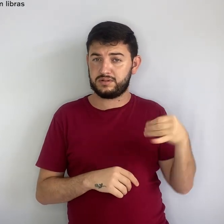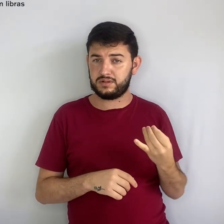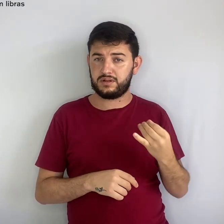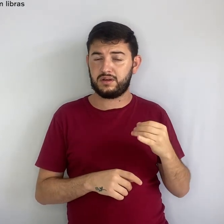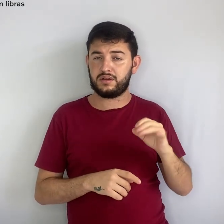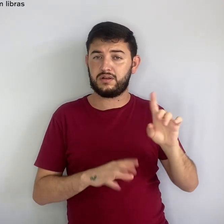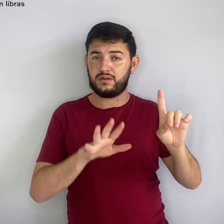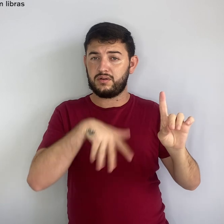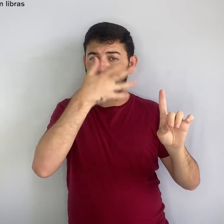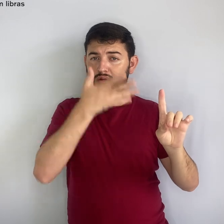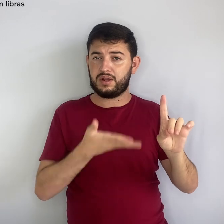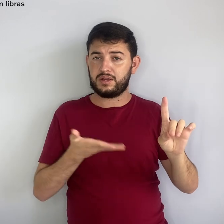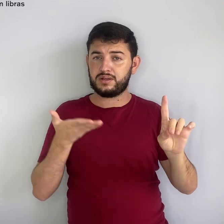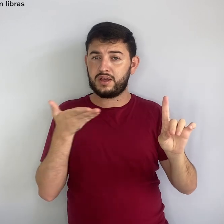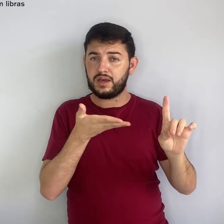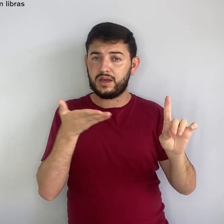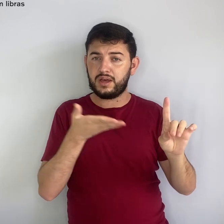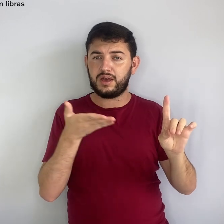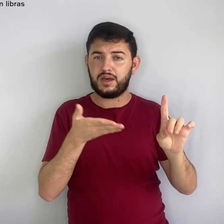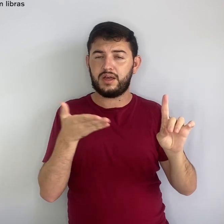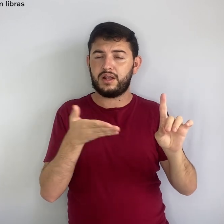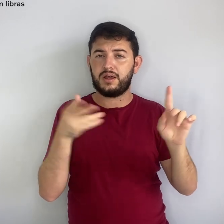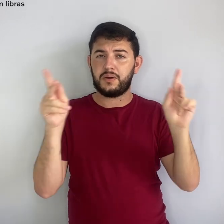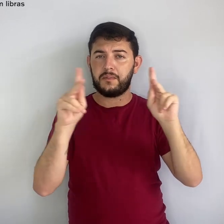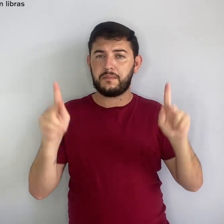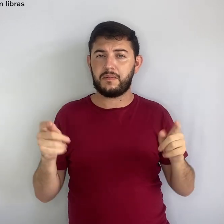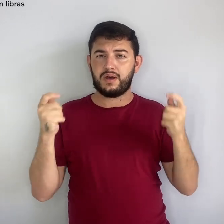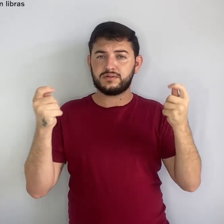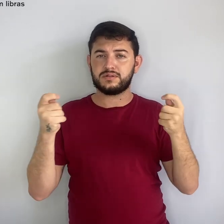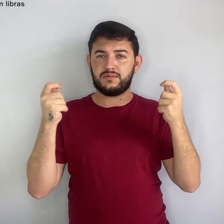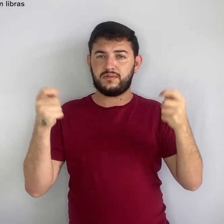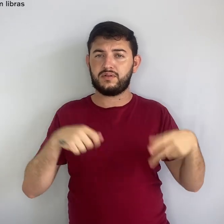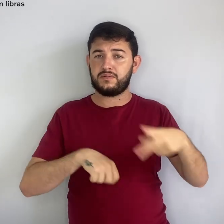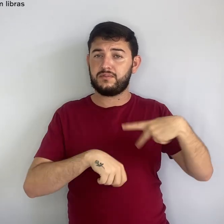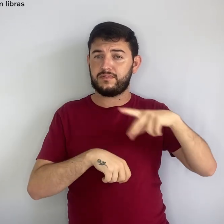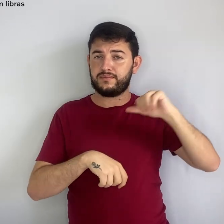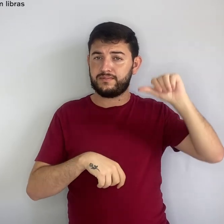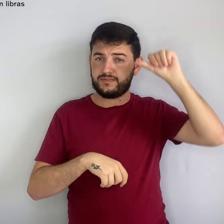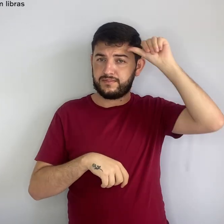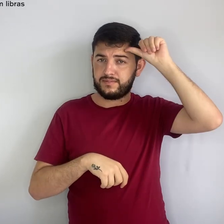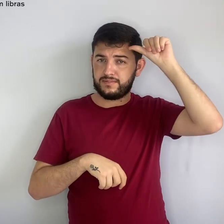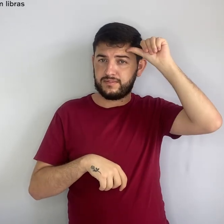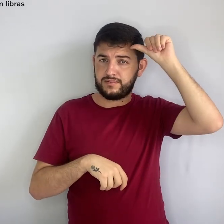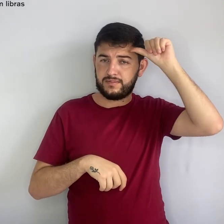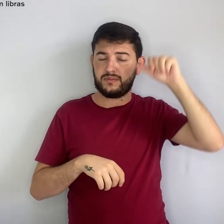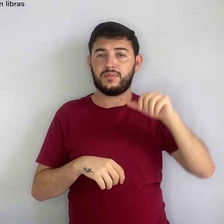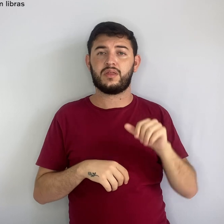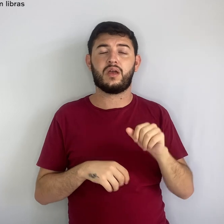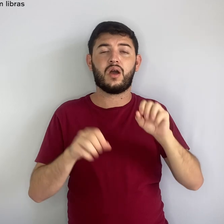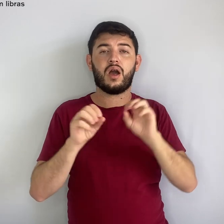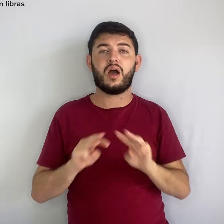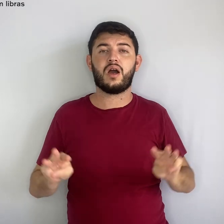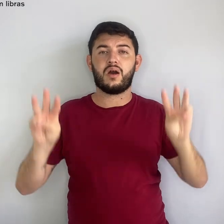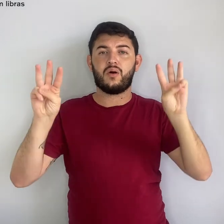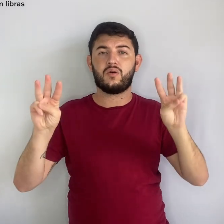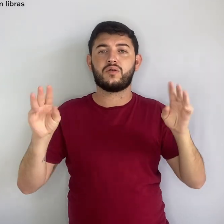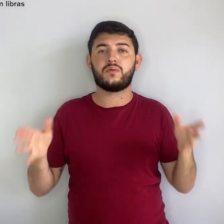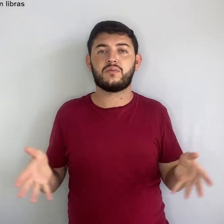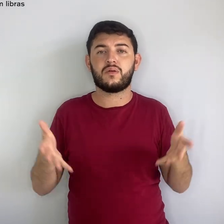a ONU tem a data como mais um dia de promoção da educação para a paz, a solidariedade, o